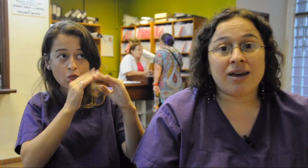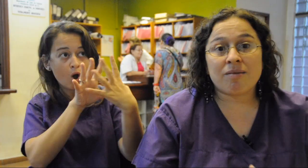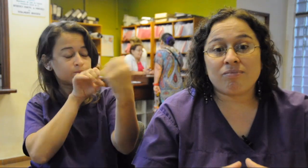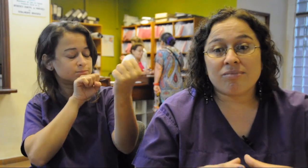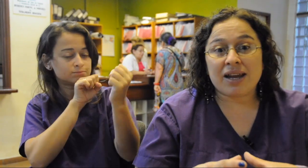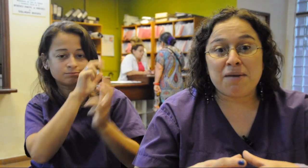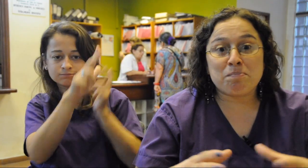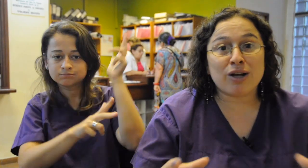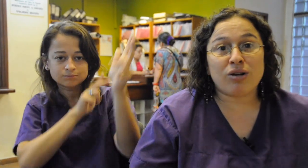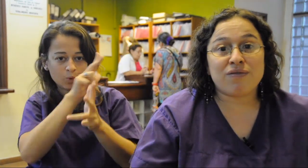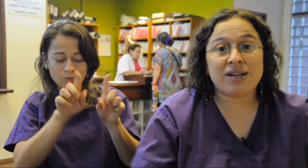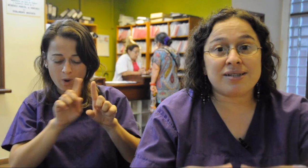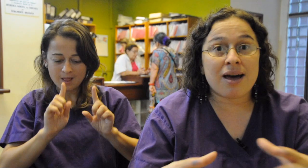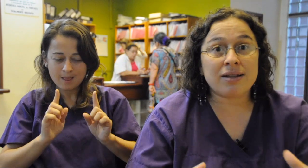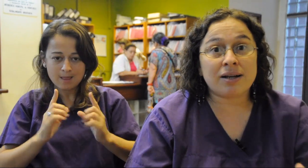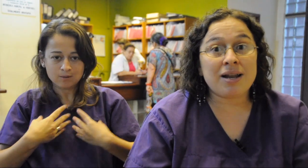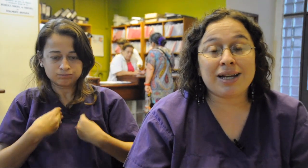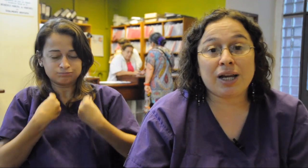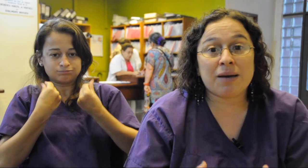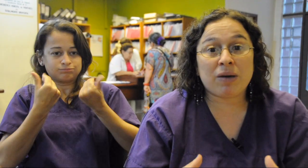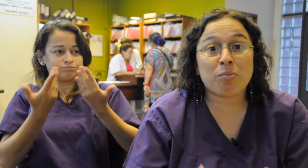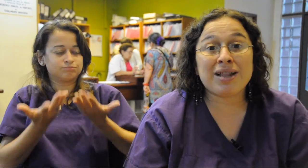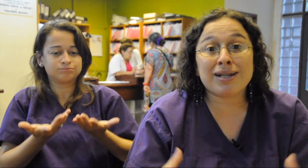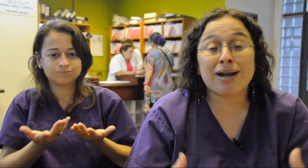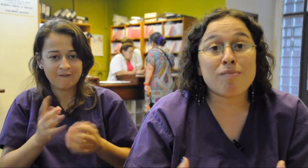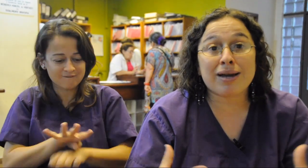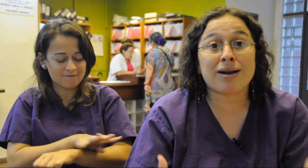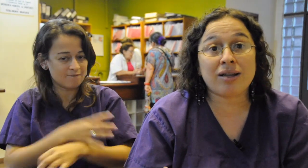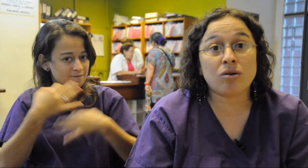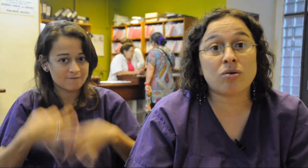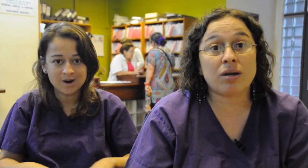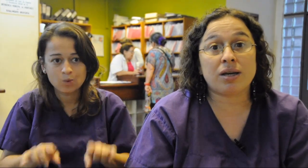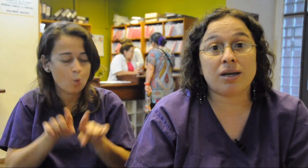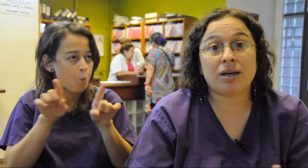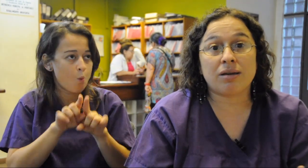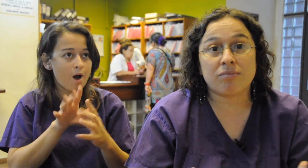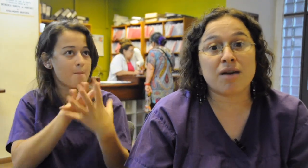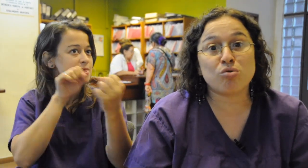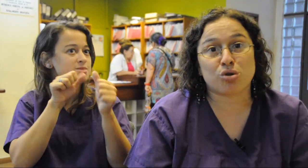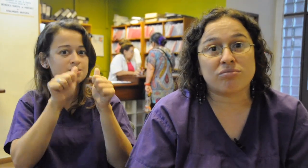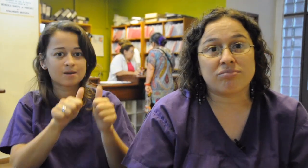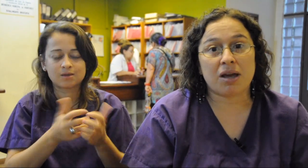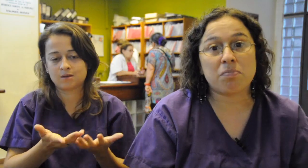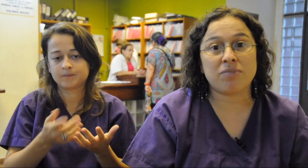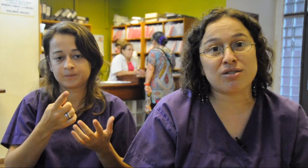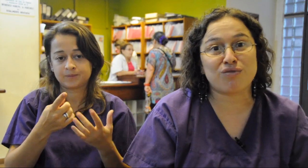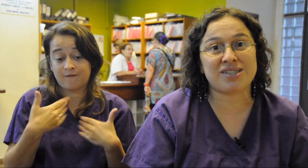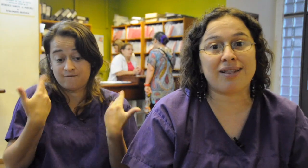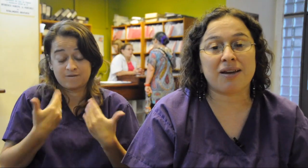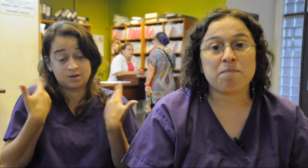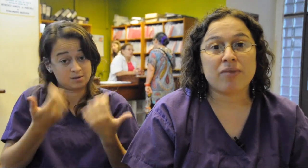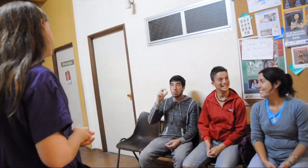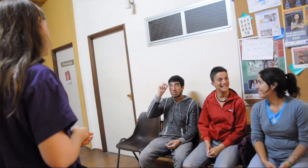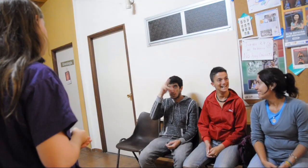el impacto y la felicidad de tener a alguien que pueda entenderlo más que el resto es mucho, es